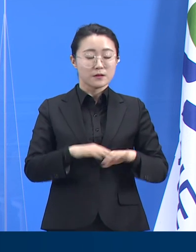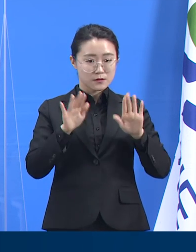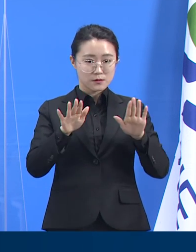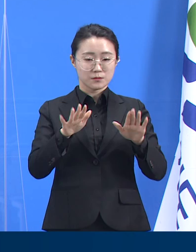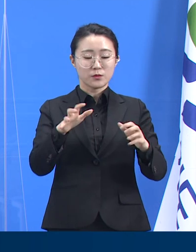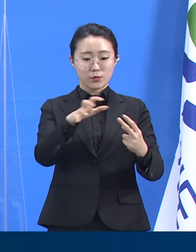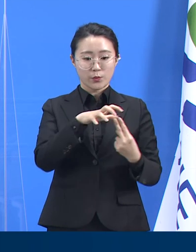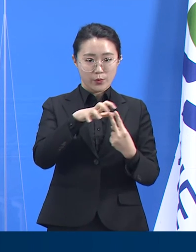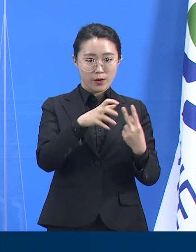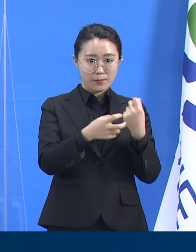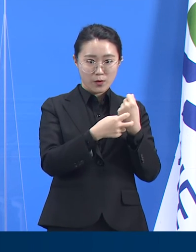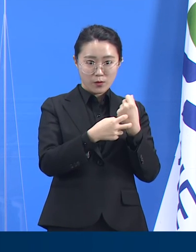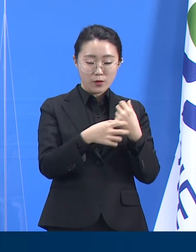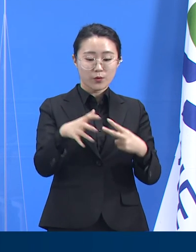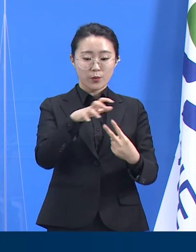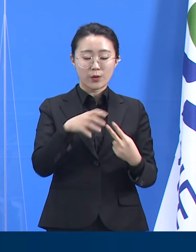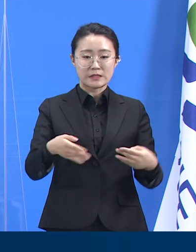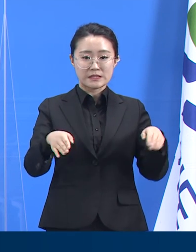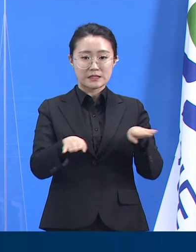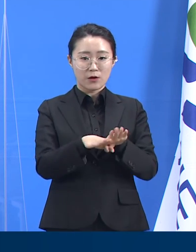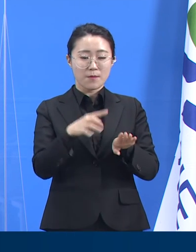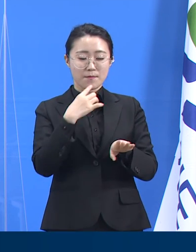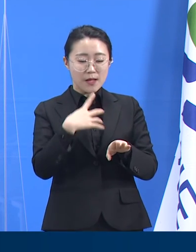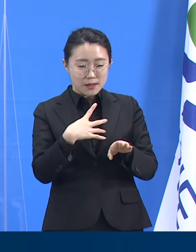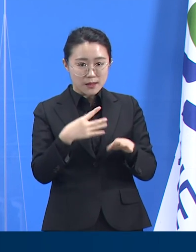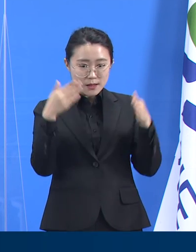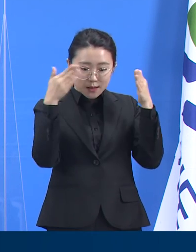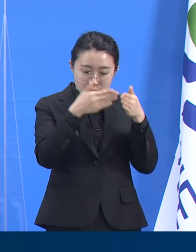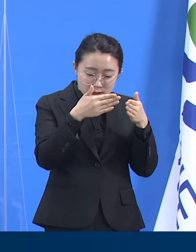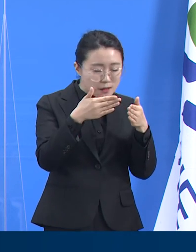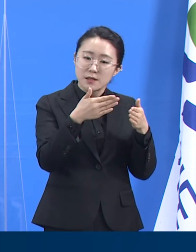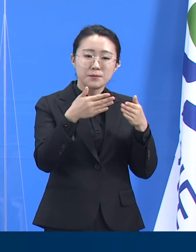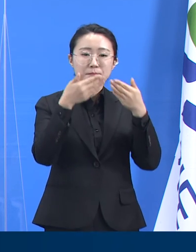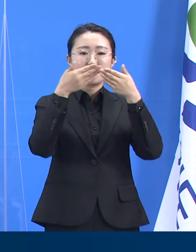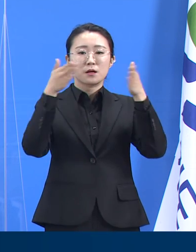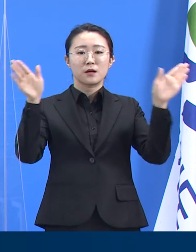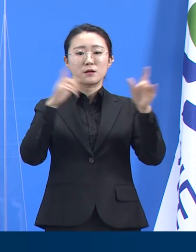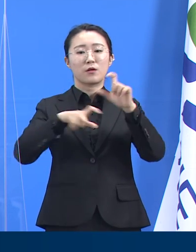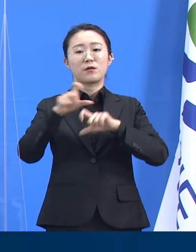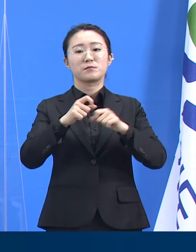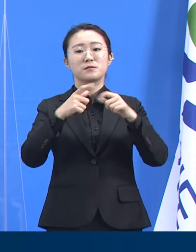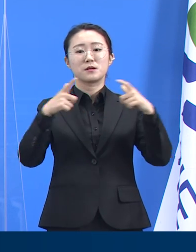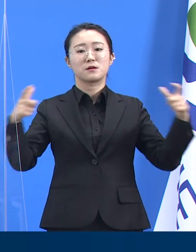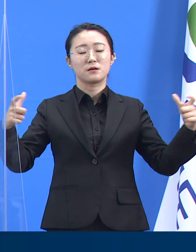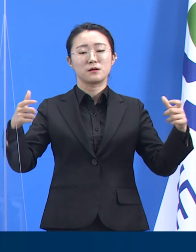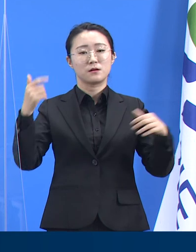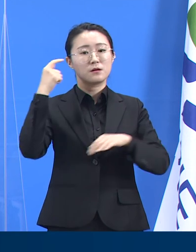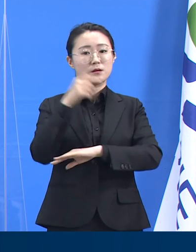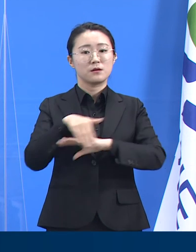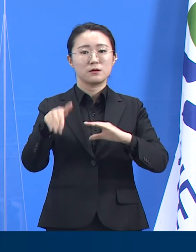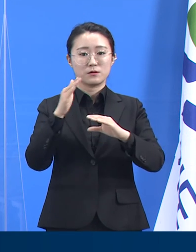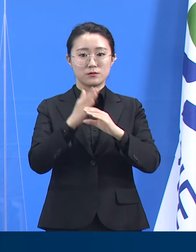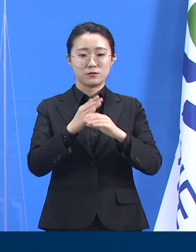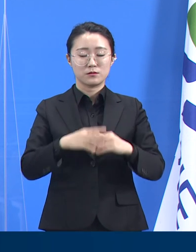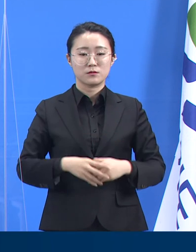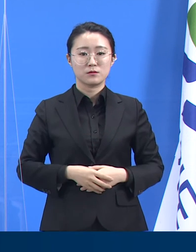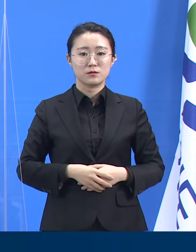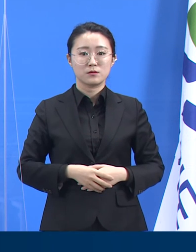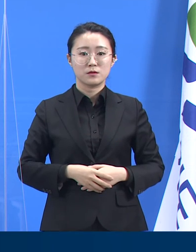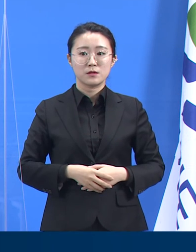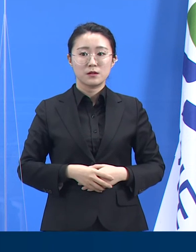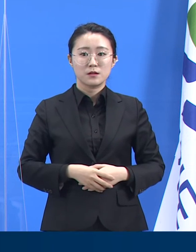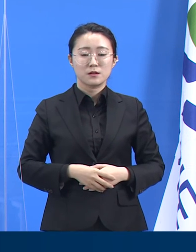요양병원과 요양시설에 국한되어 있는 방법을 확장하는 계획입니다. 단, 진단검사법을